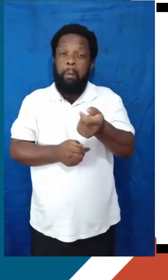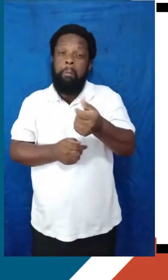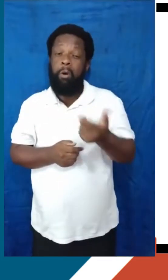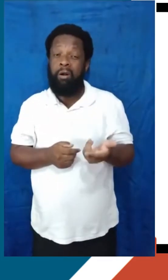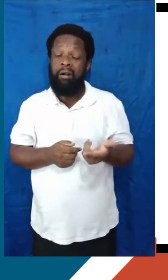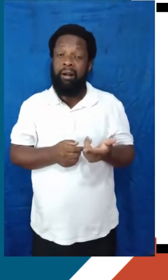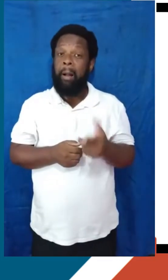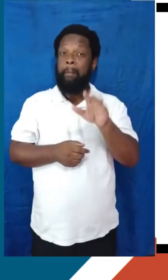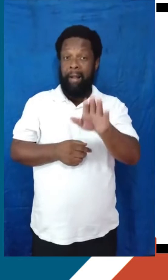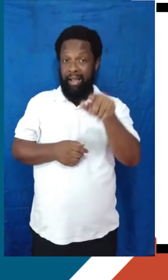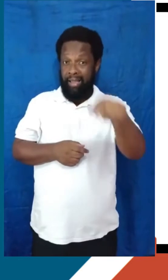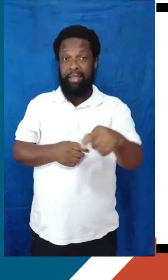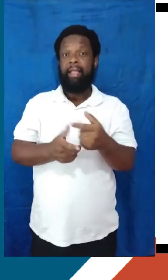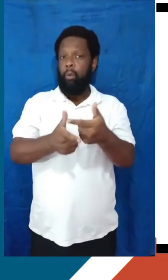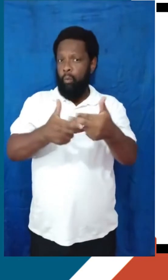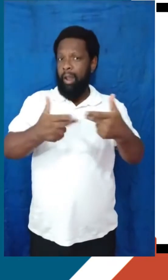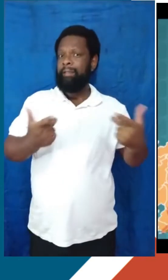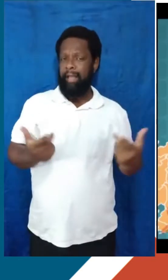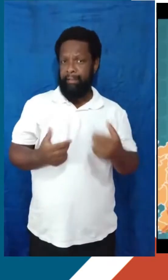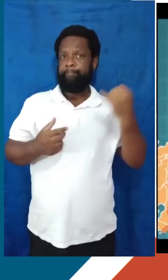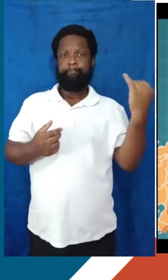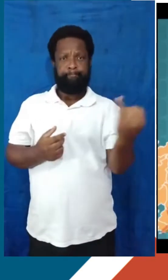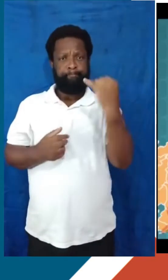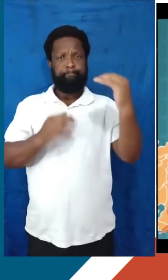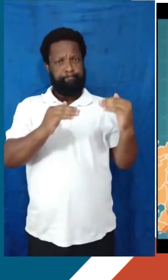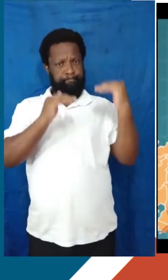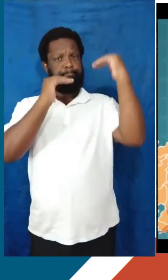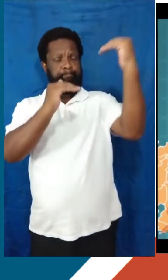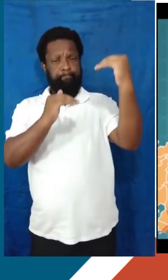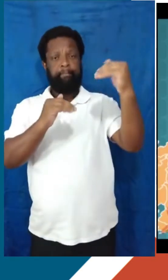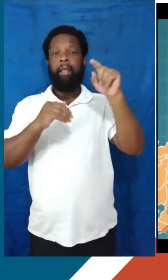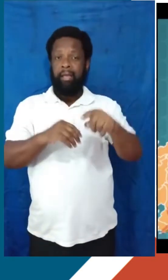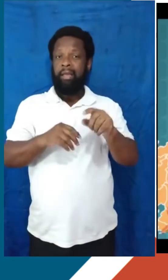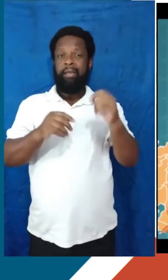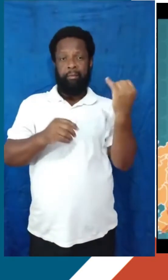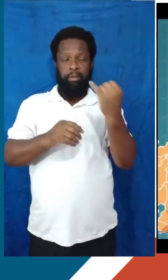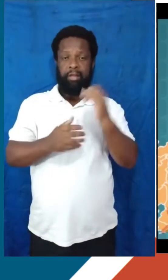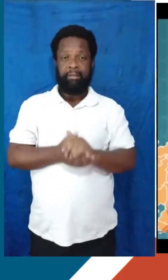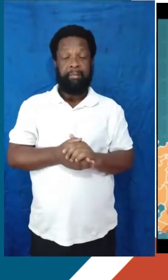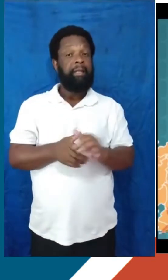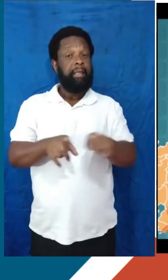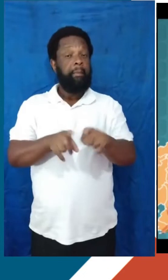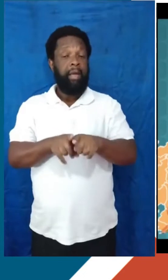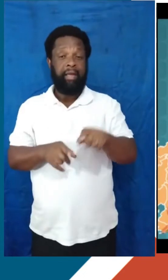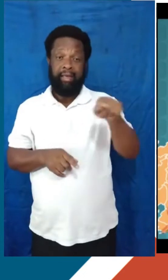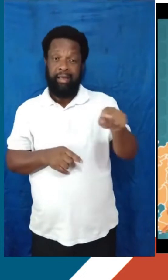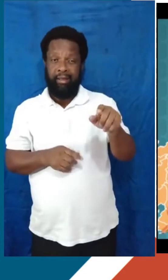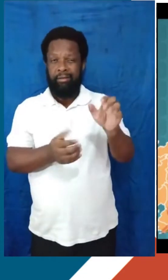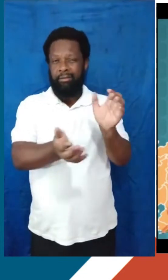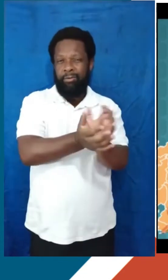mas elas são de extrema qualidade e é uma opção muito importante, até porque os IFES, esses daqui, né,